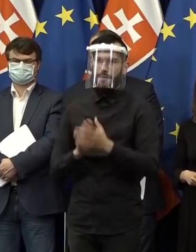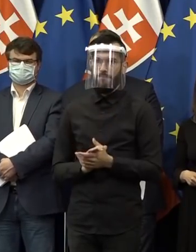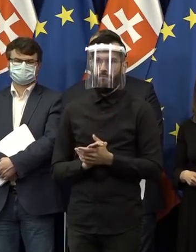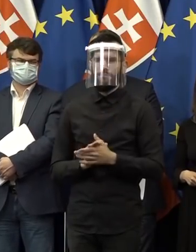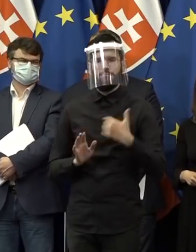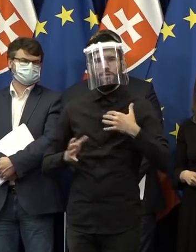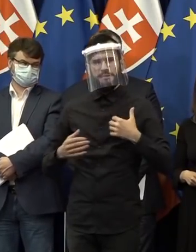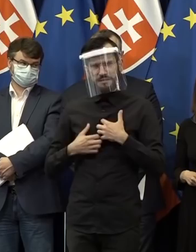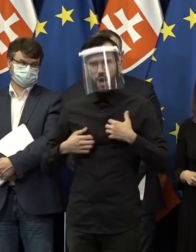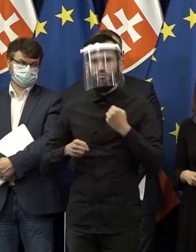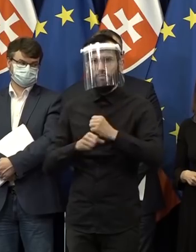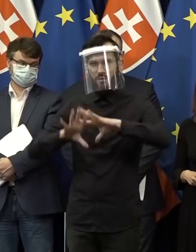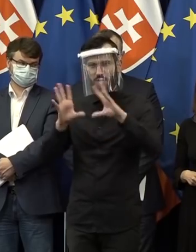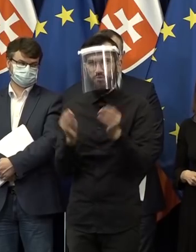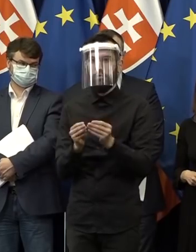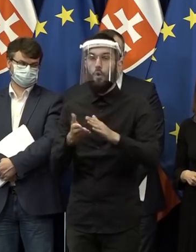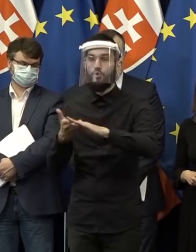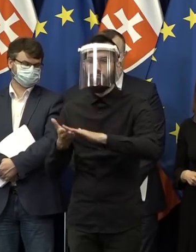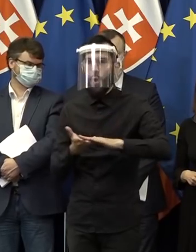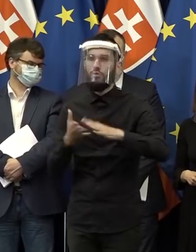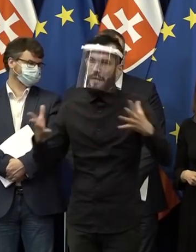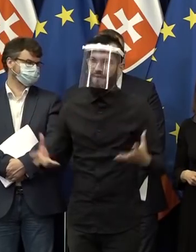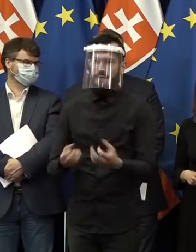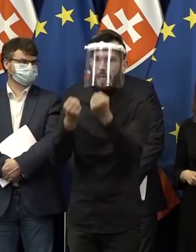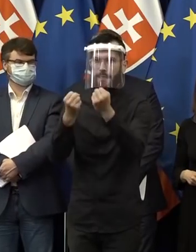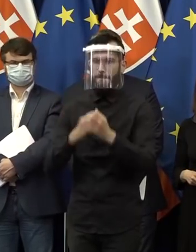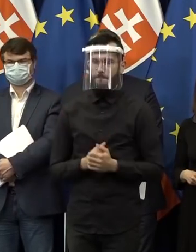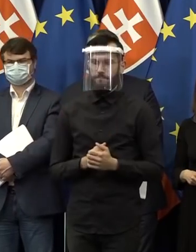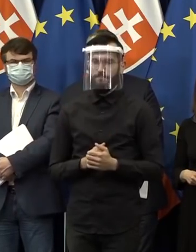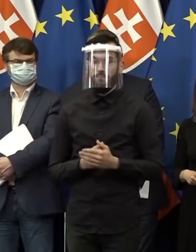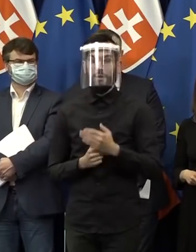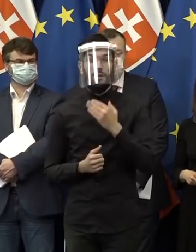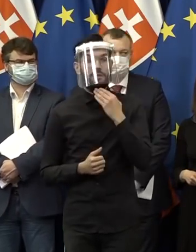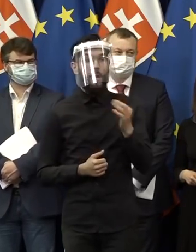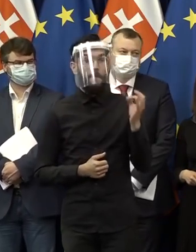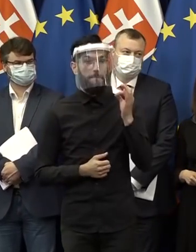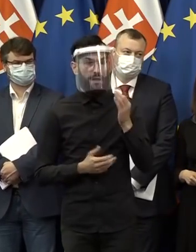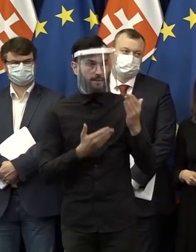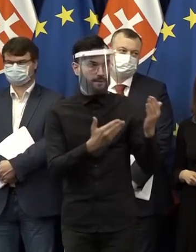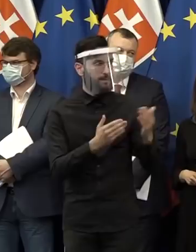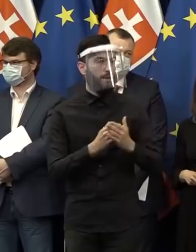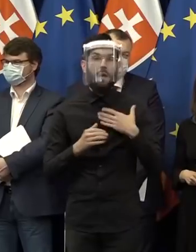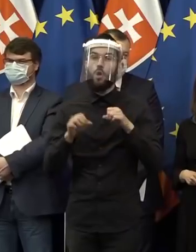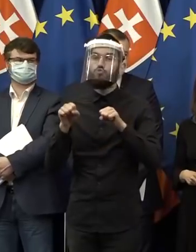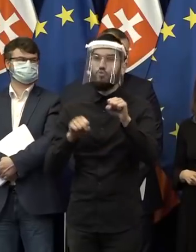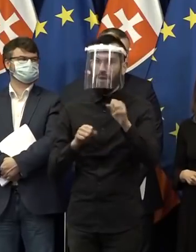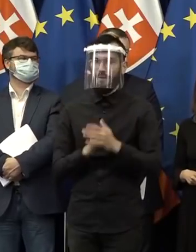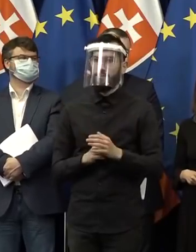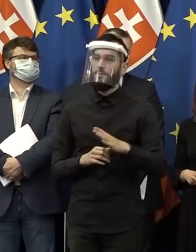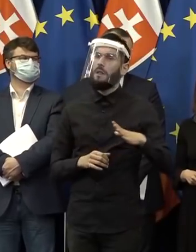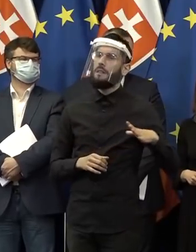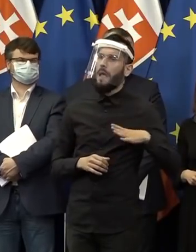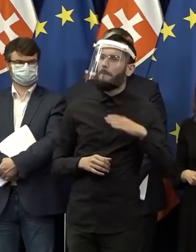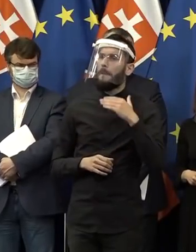urobíme a spoločne to zvládneme. Ďakujeme veľmi pekne. Nech sa páči, pán Sulík. Dobrý deň, prejene, dámy a